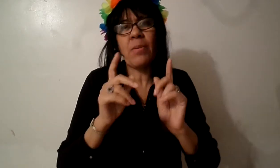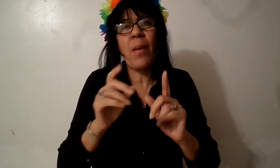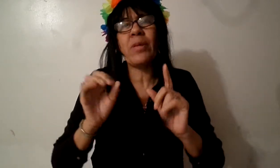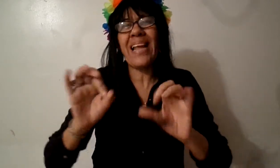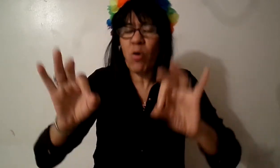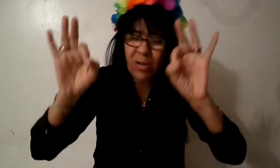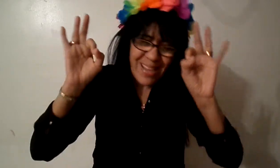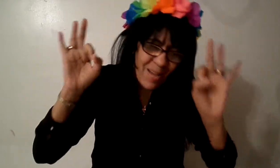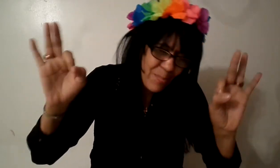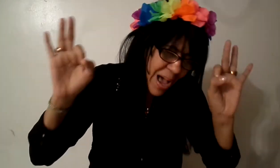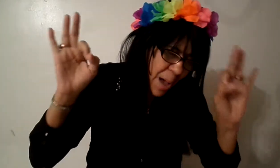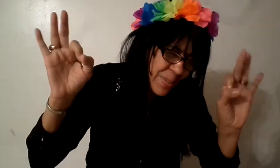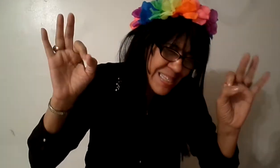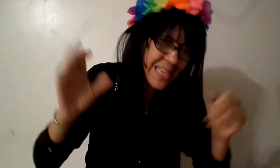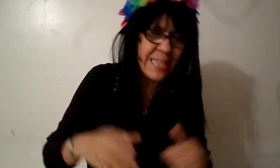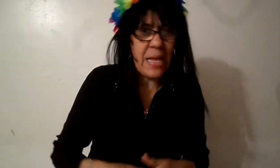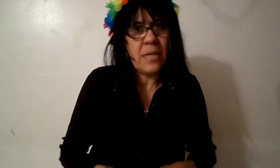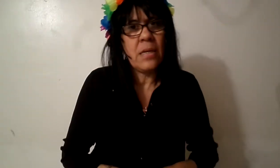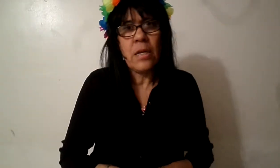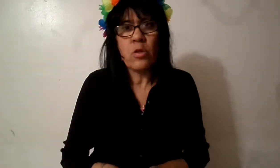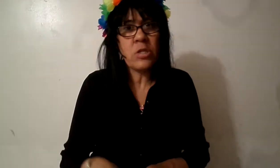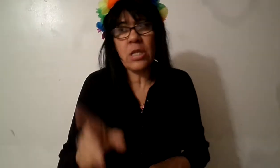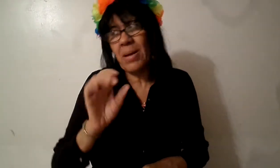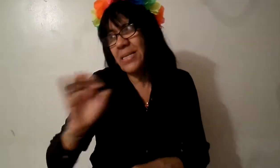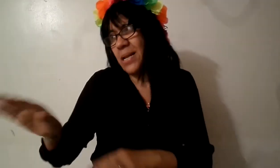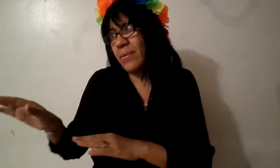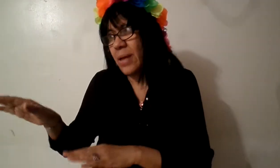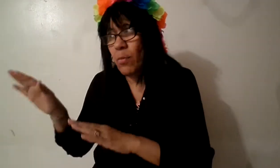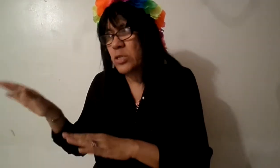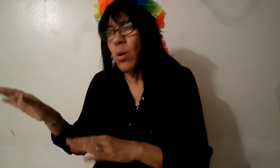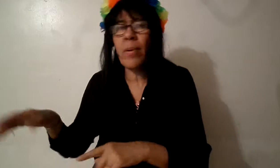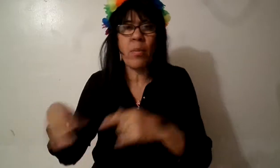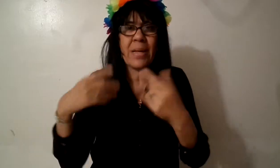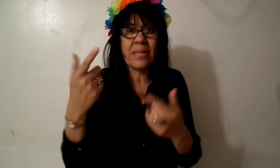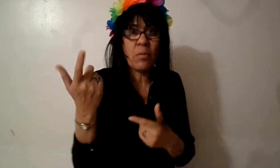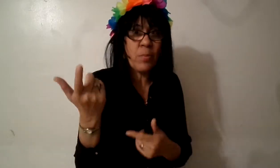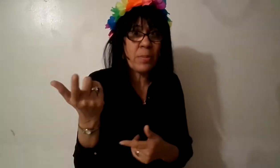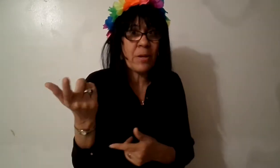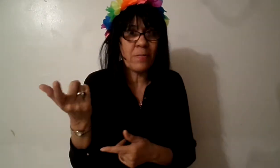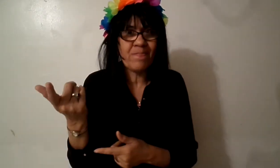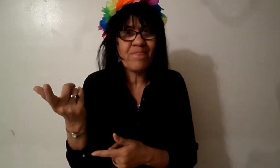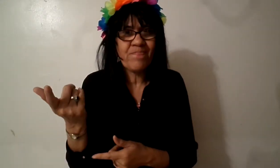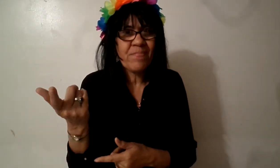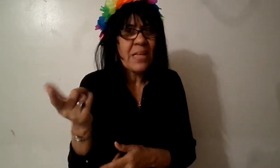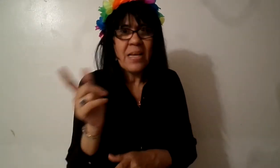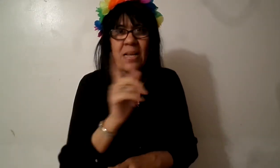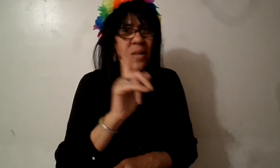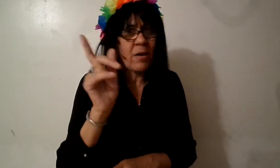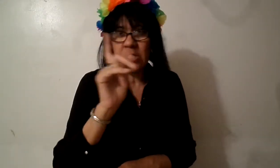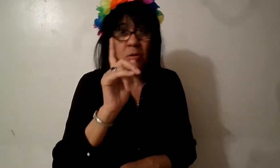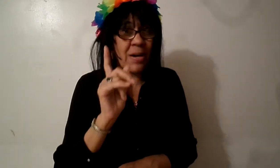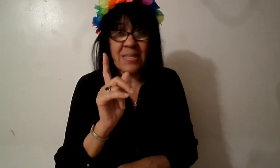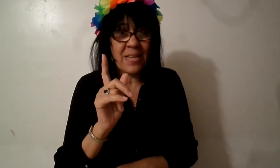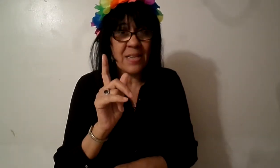van a poner las cosas a pesetas, no se te va a hacer la vida muy suave como la teníamos primero, las cosas no van a ser así